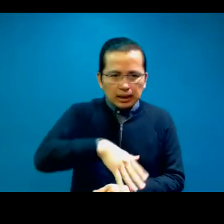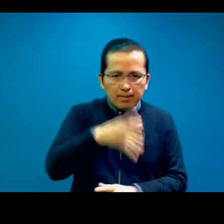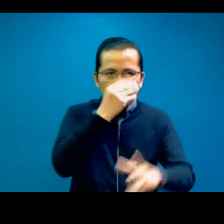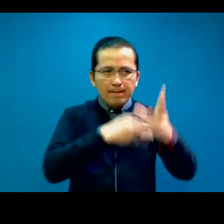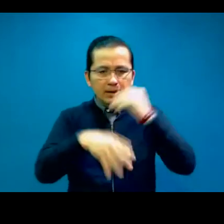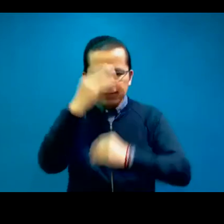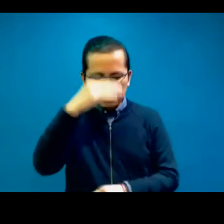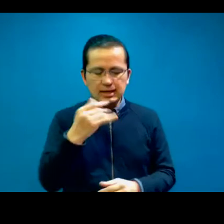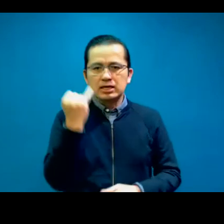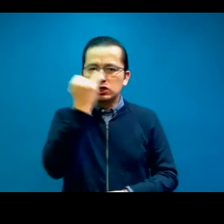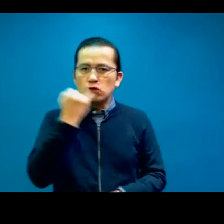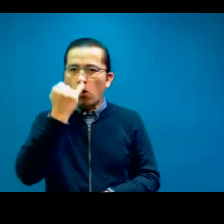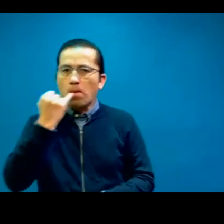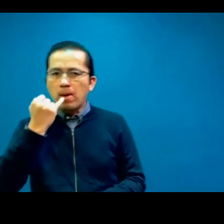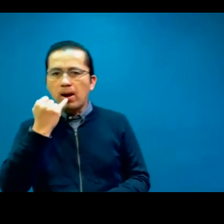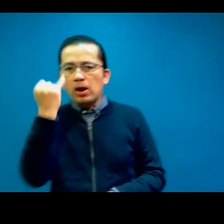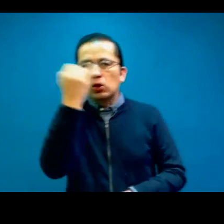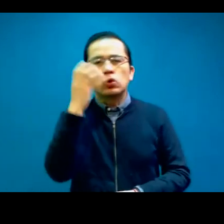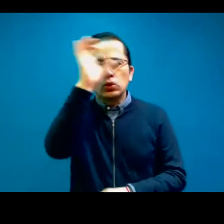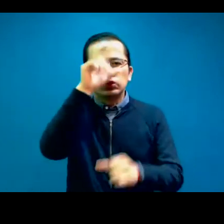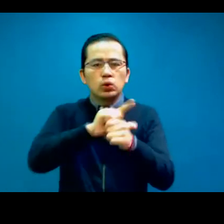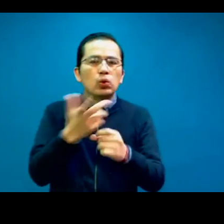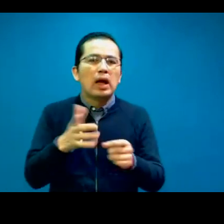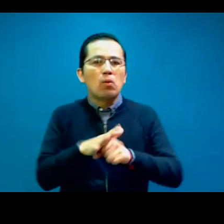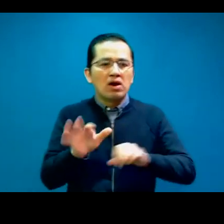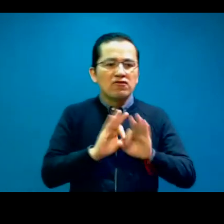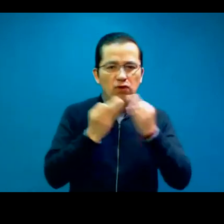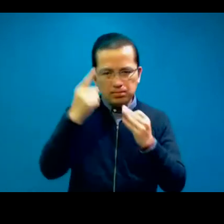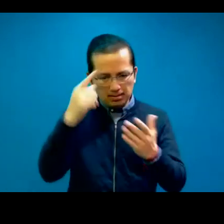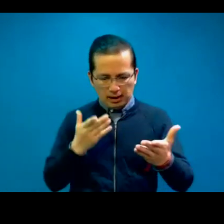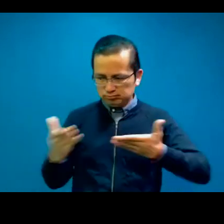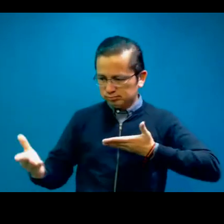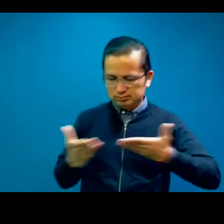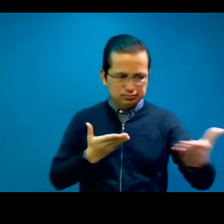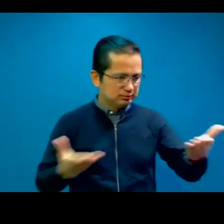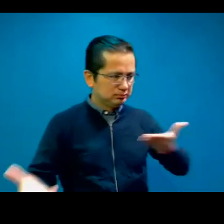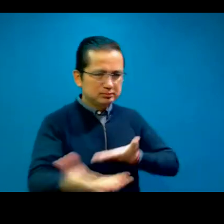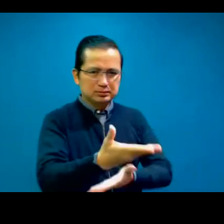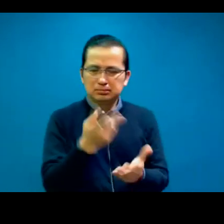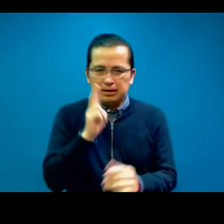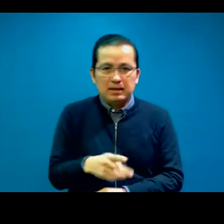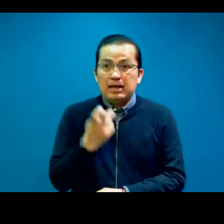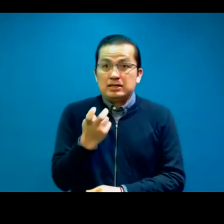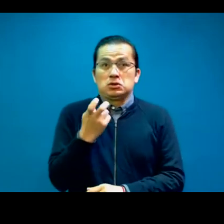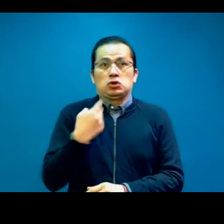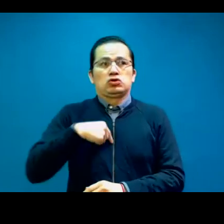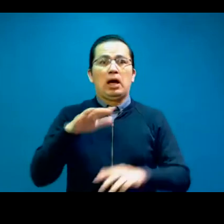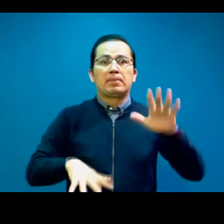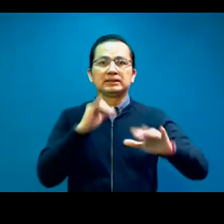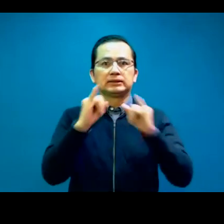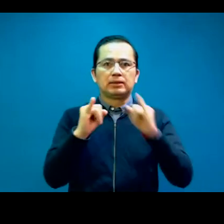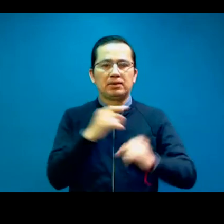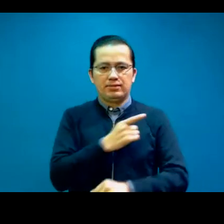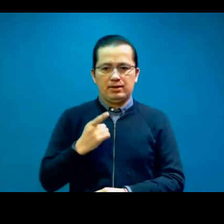mediaciones culturales y lingüísticas que hacemos, ¿no? Y ese rol que cumplimos, a veces como de tener que ponerse